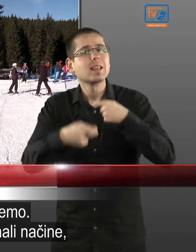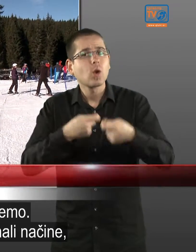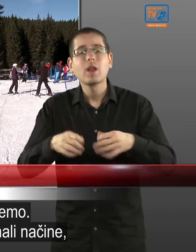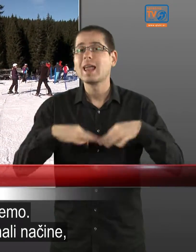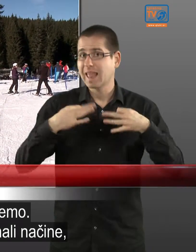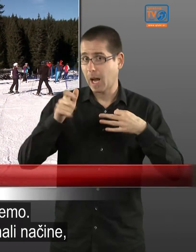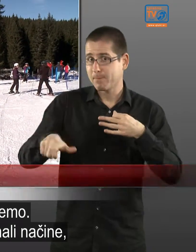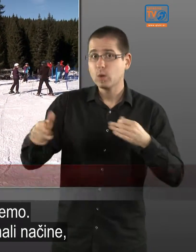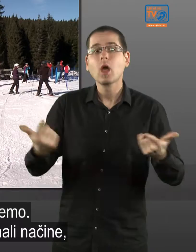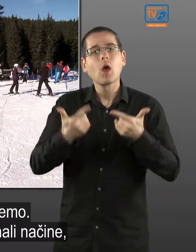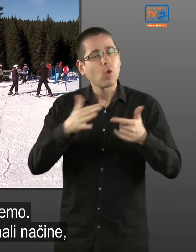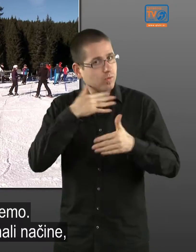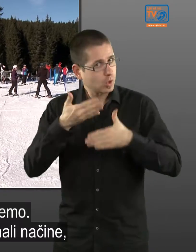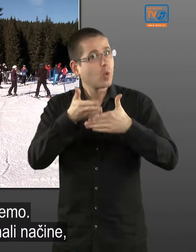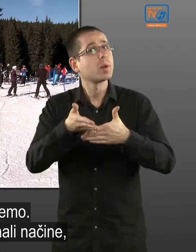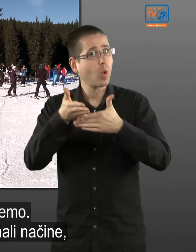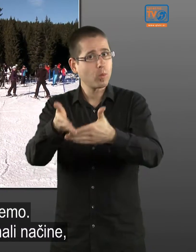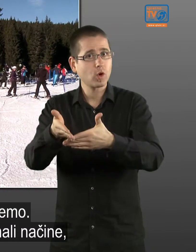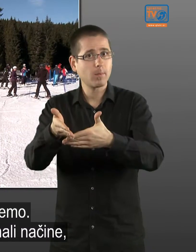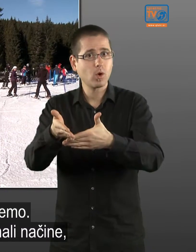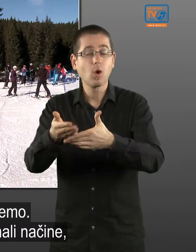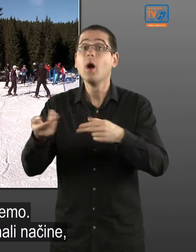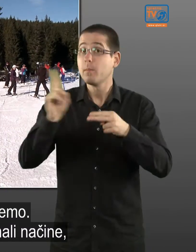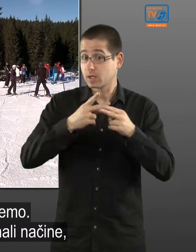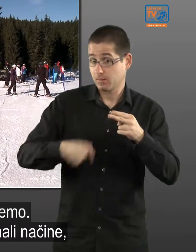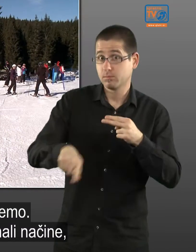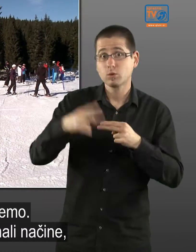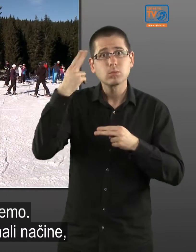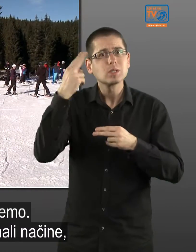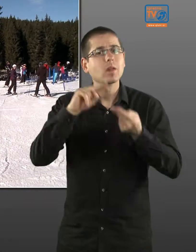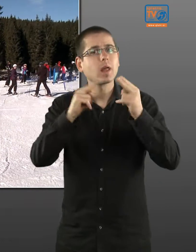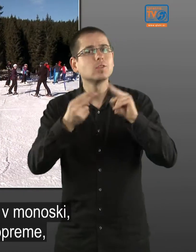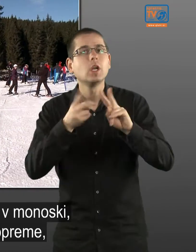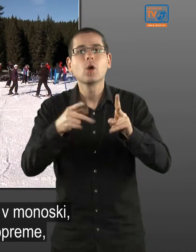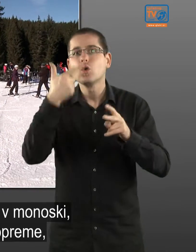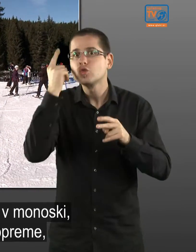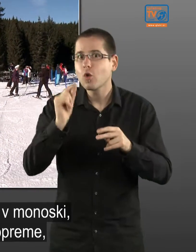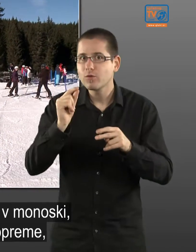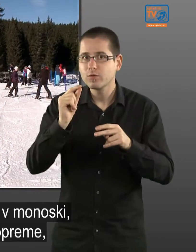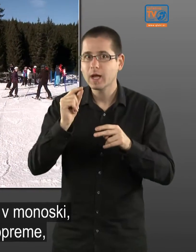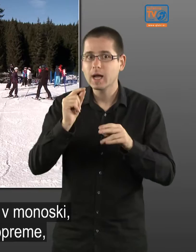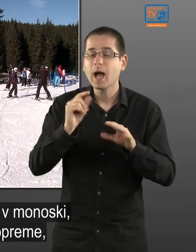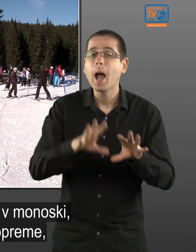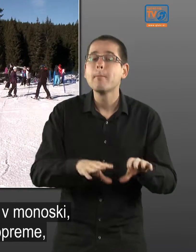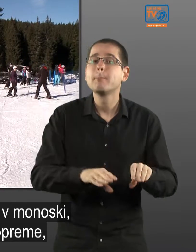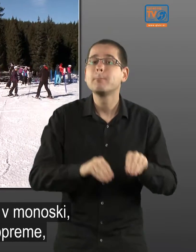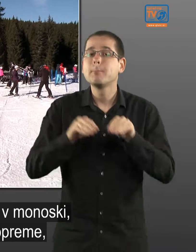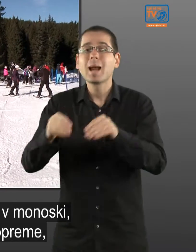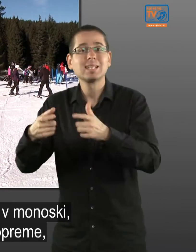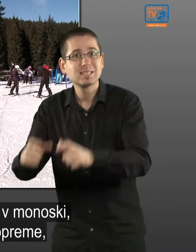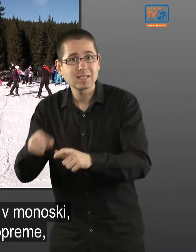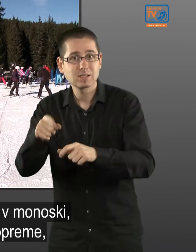veliko pripomoremo. Predvsem smo spoznali načine, kako človeka presesti v Monoski,